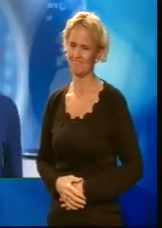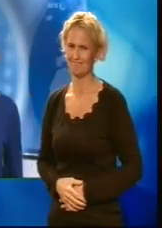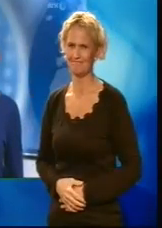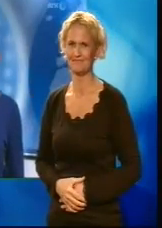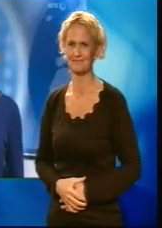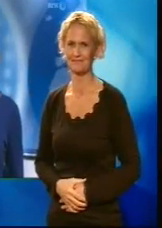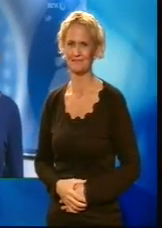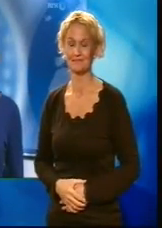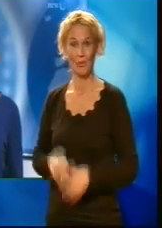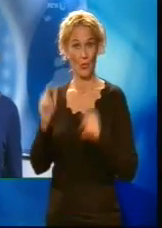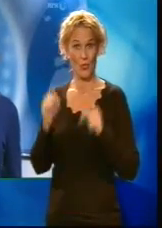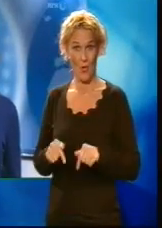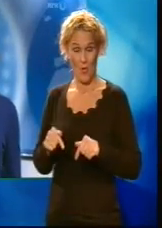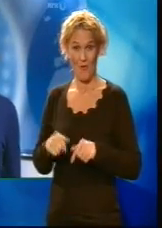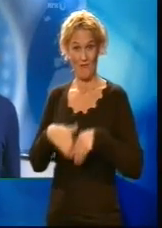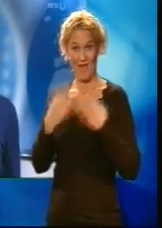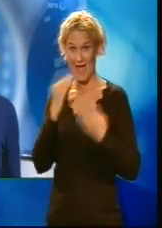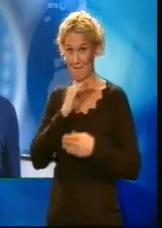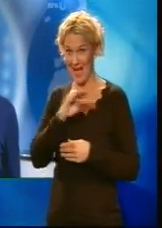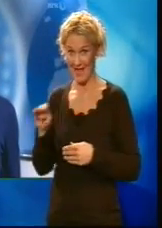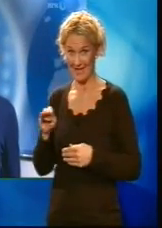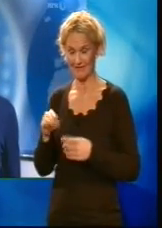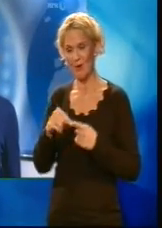Og da er vi fremme ved værmeldingen for de neste dagene.